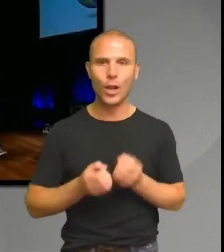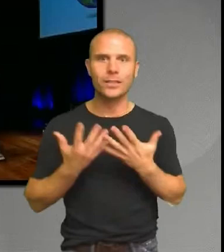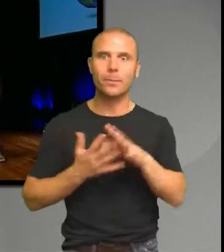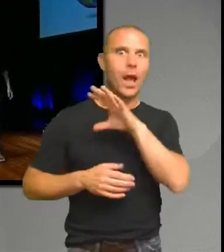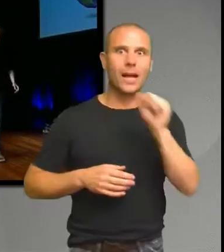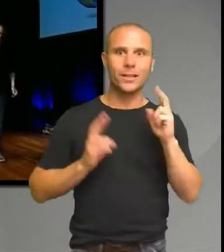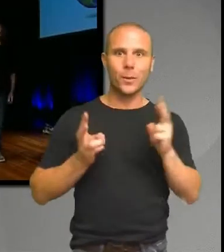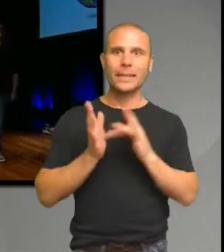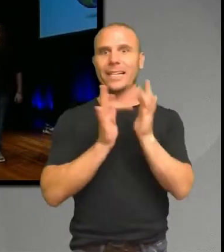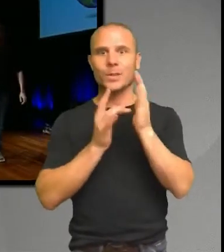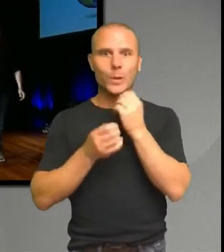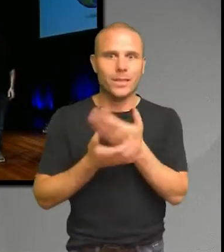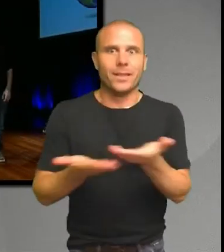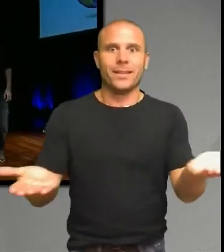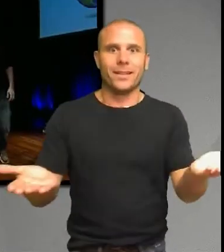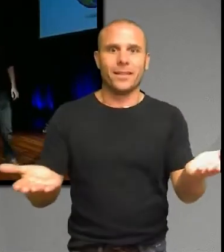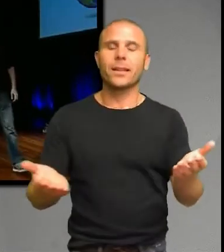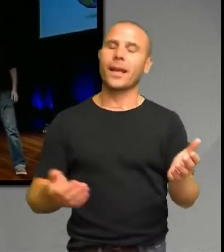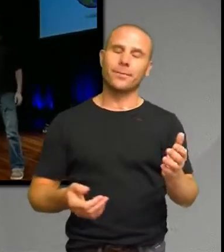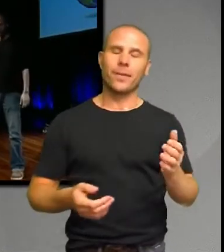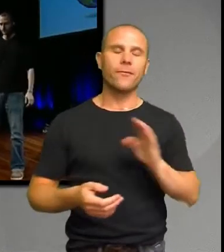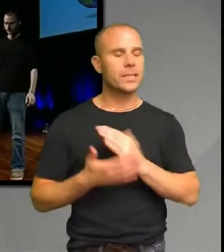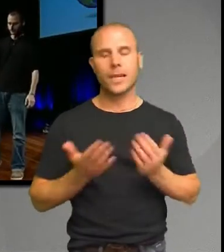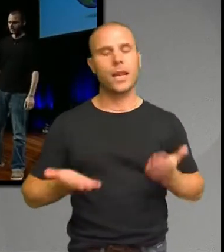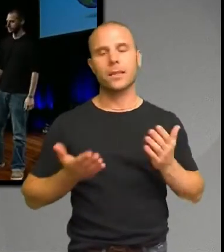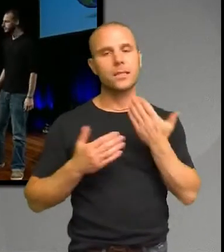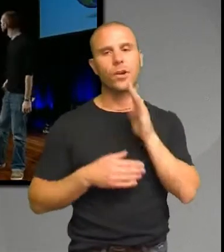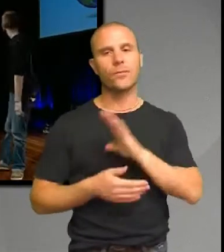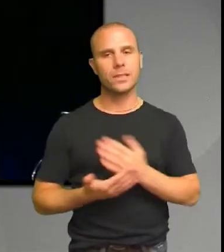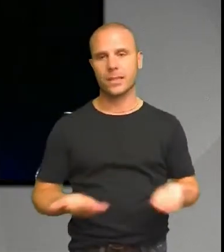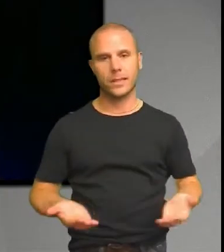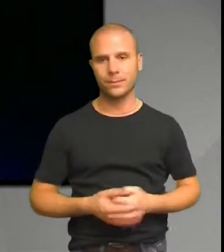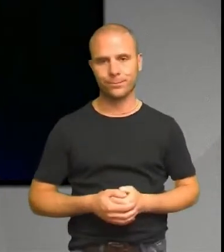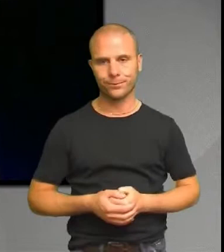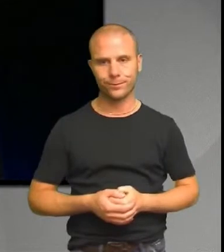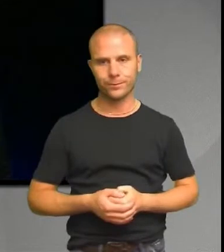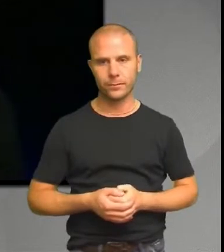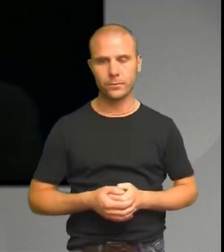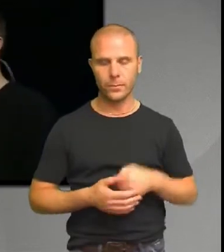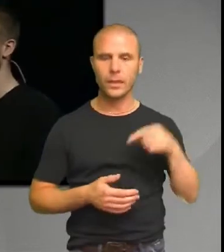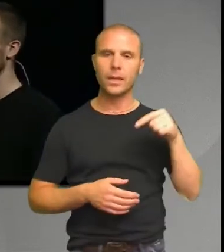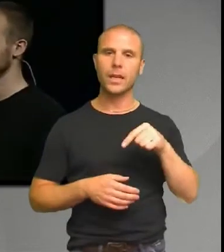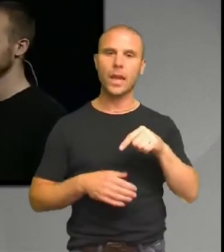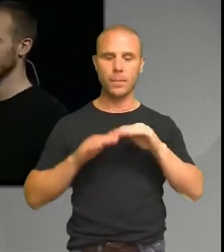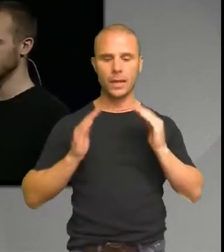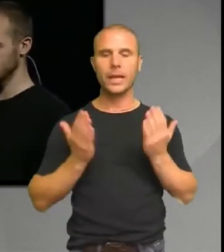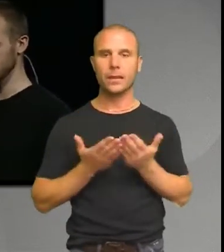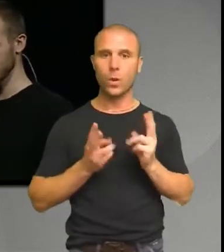Men det finns förstås inga lätta svar. Vi vet att den här planeten och det ekonomiska system som hela